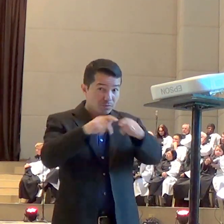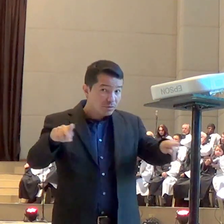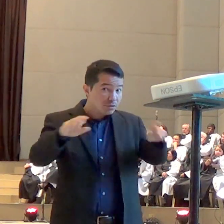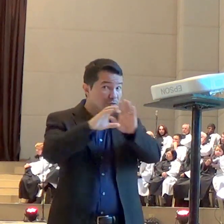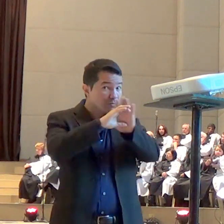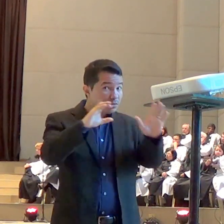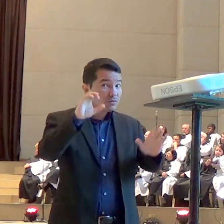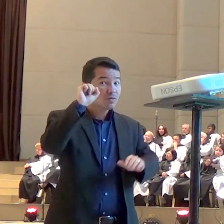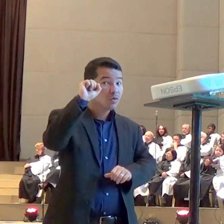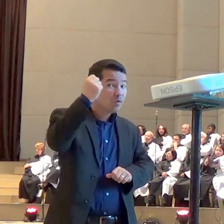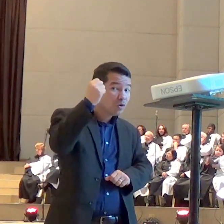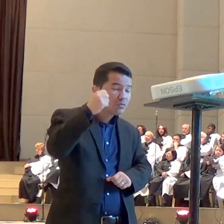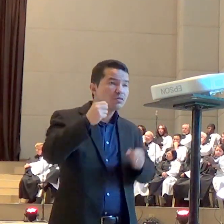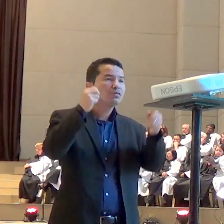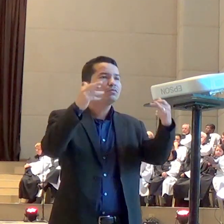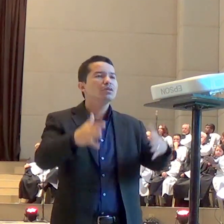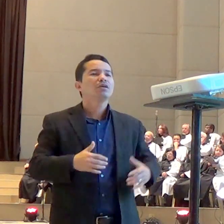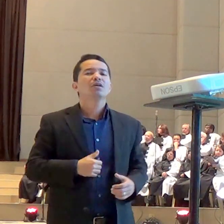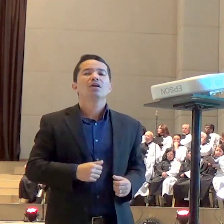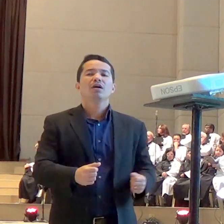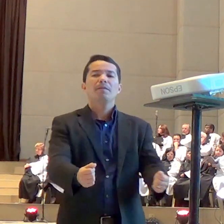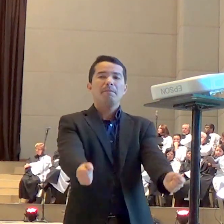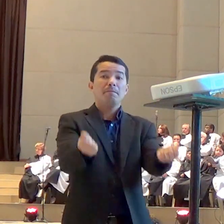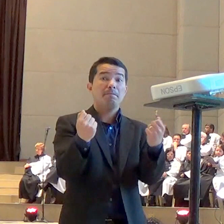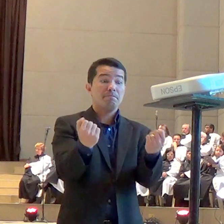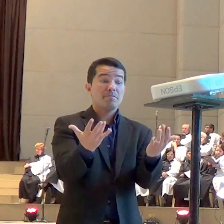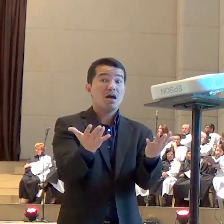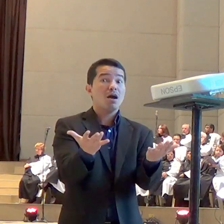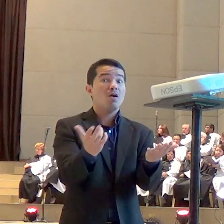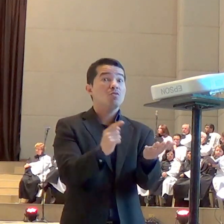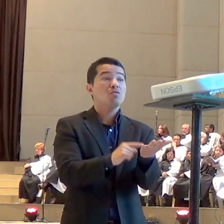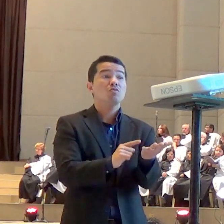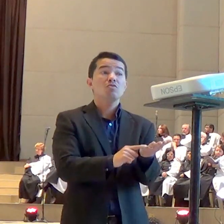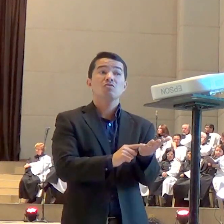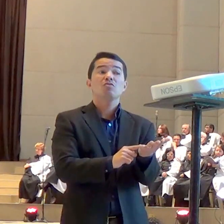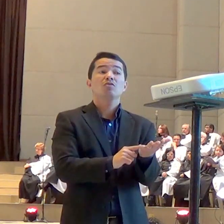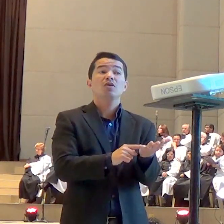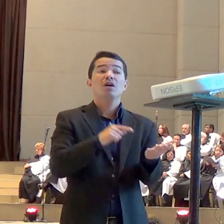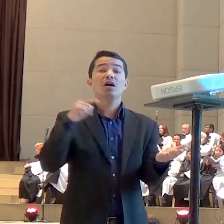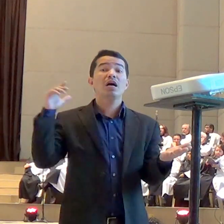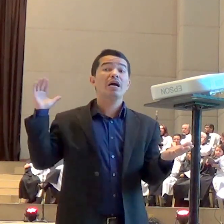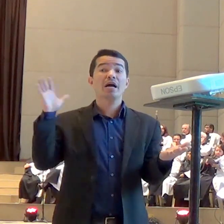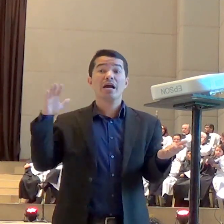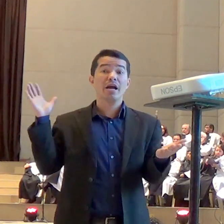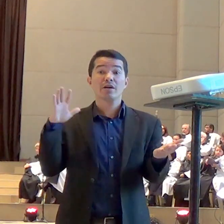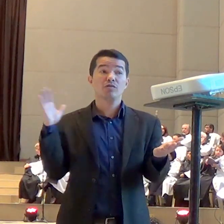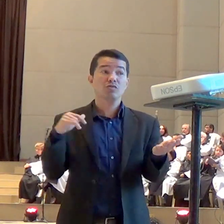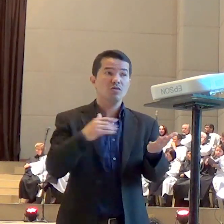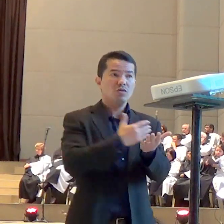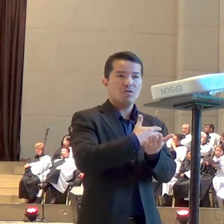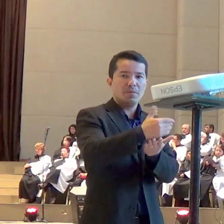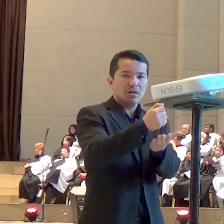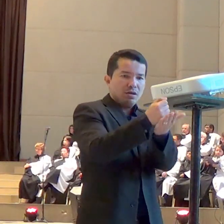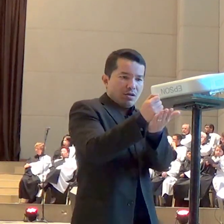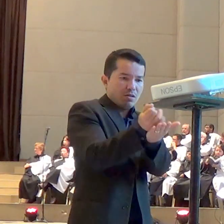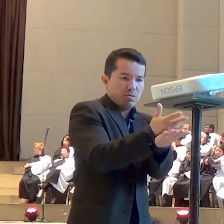e da mão do anjo subiu diante de Deus a fumaça do incenso